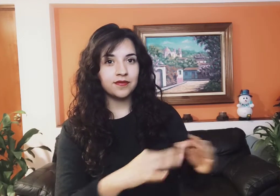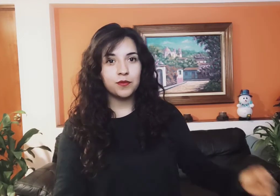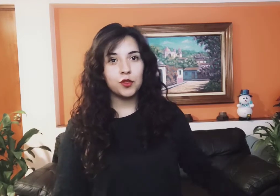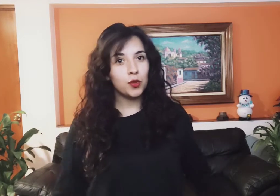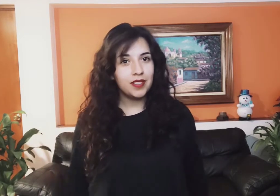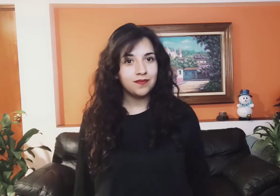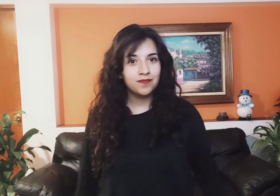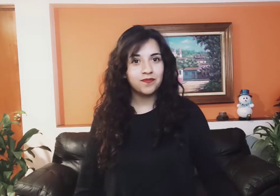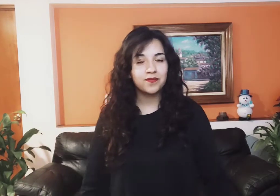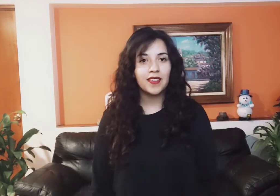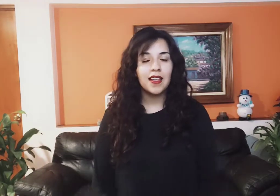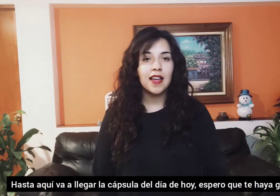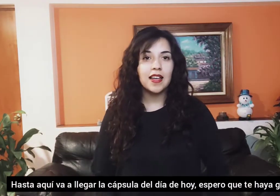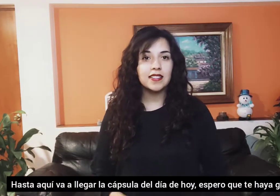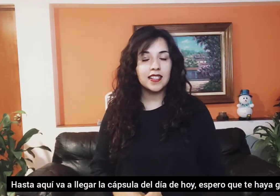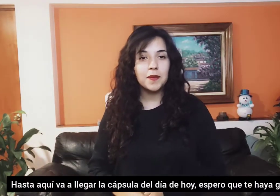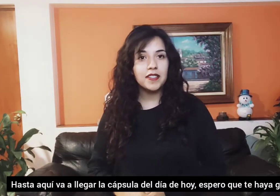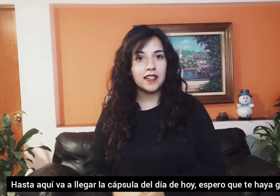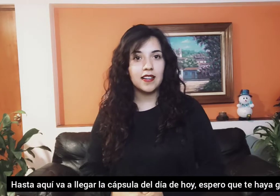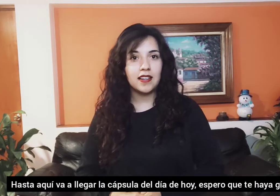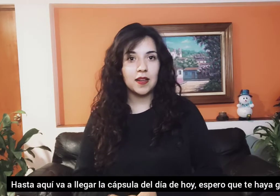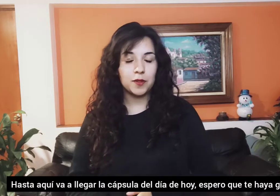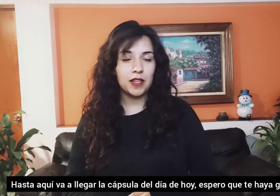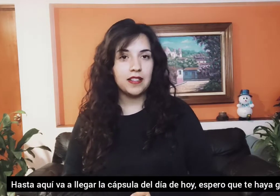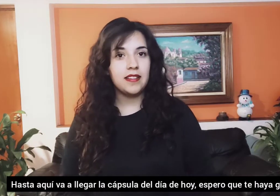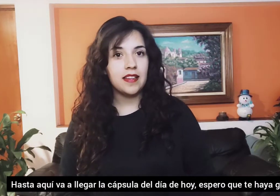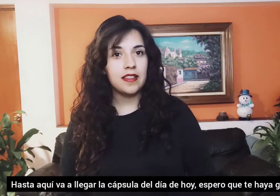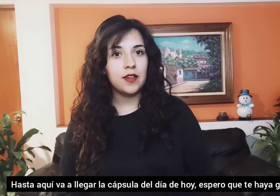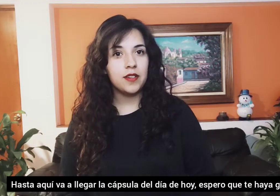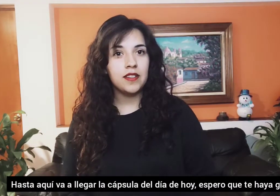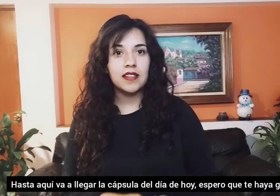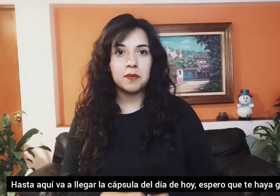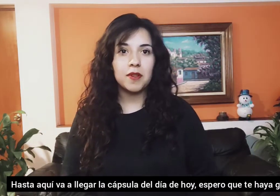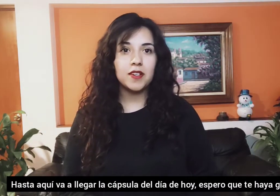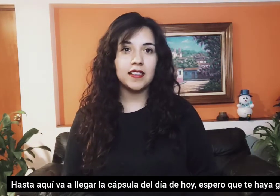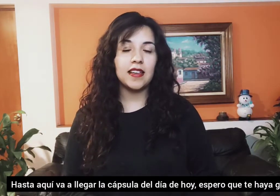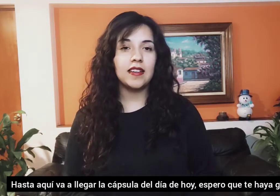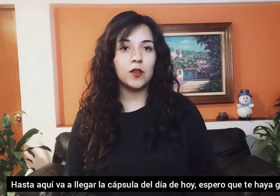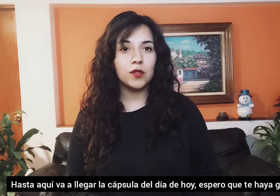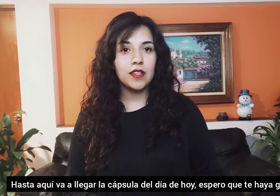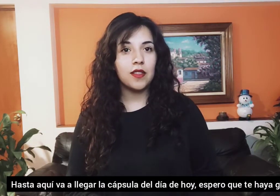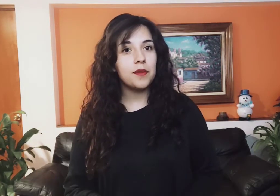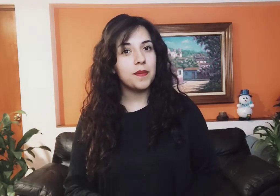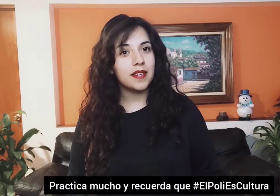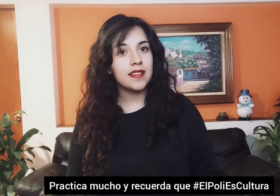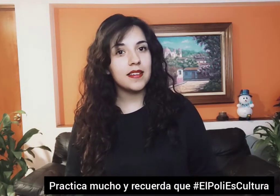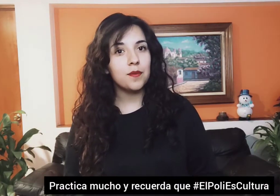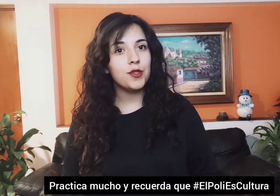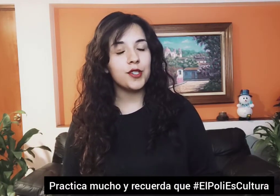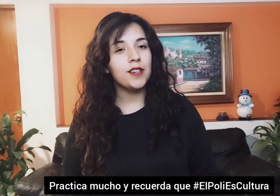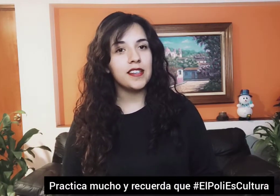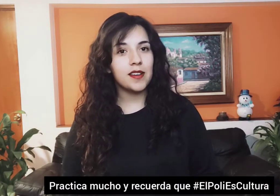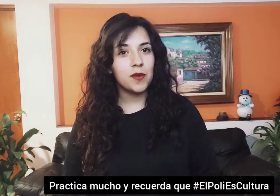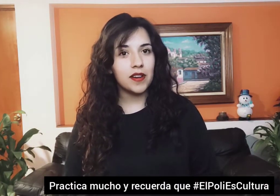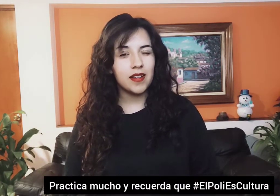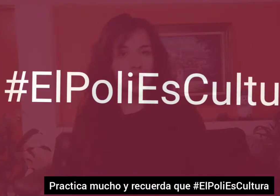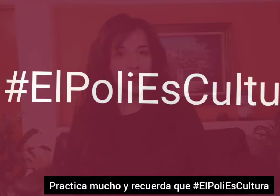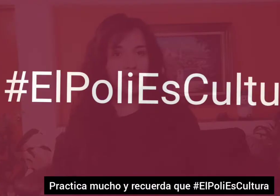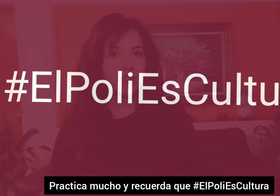Puntual. Hasta aquí va a llegar la cápsula del día de hoy. Espero que te haya gustado. Practica mucho y recuerda que el poli es